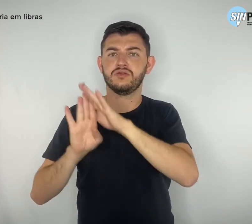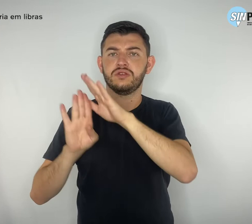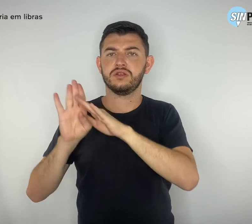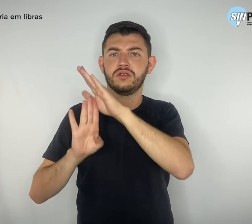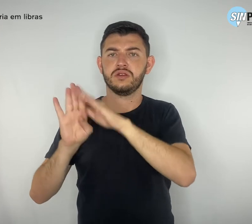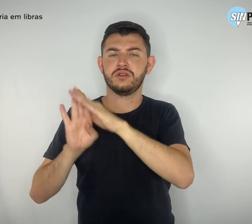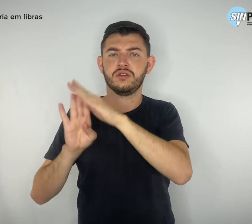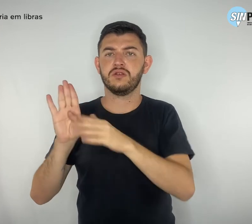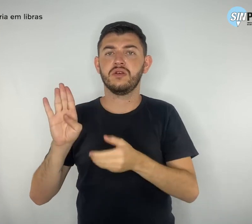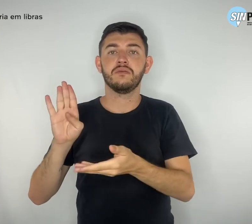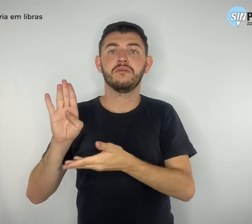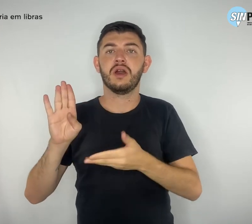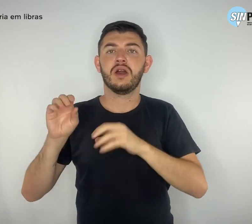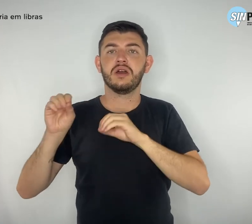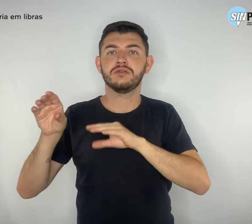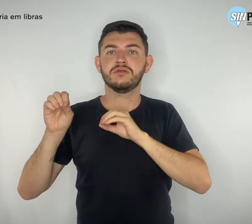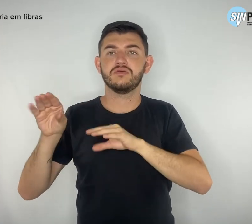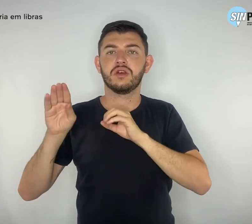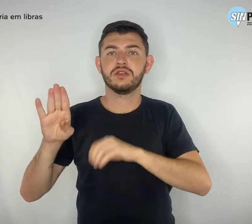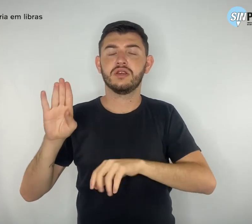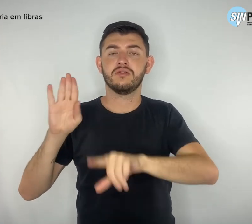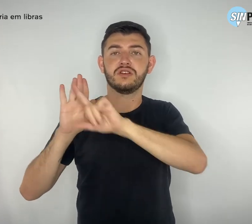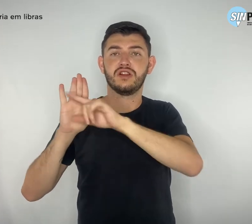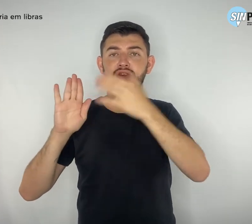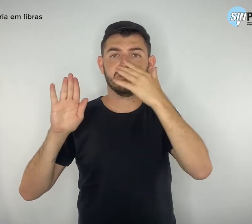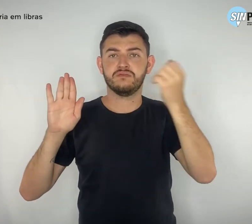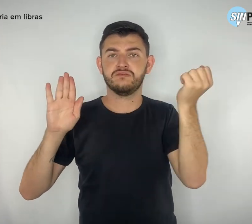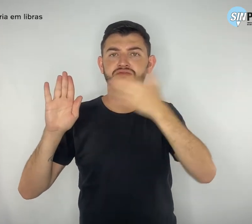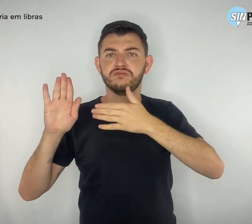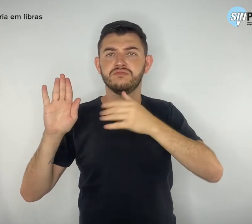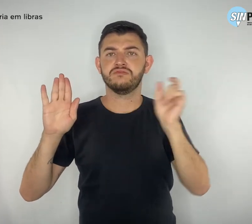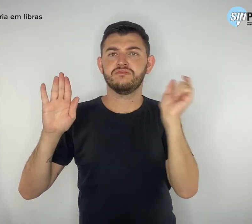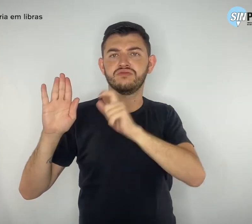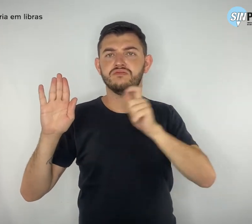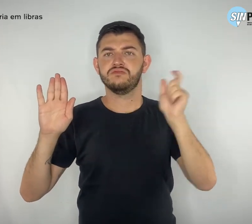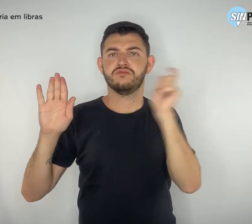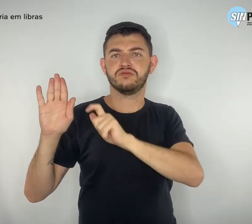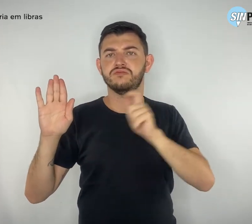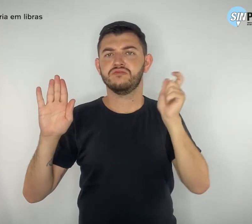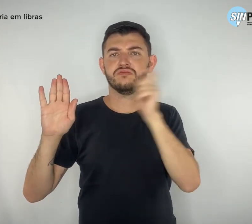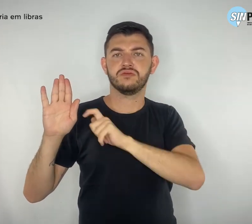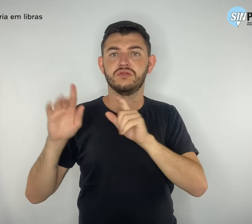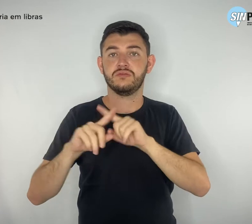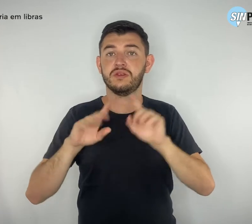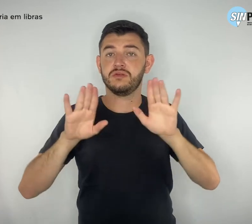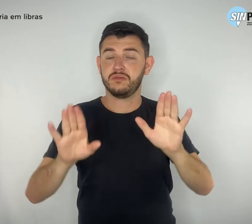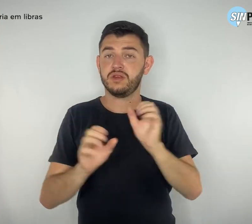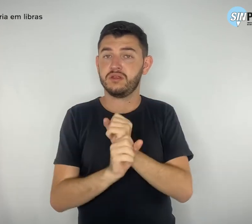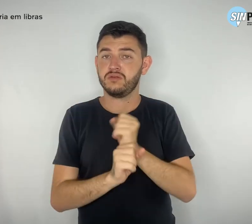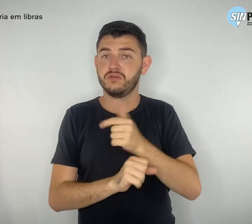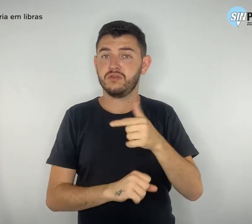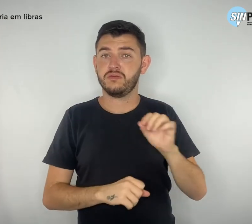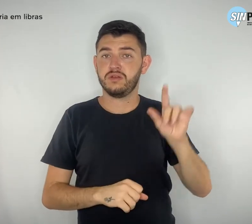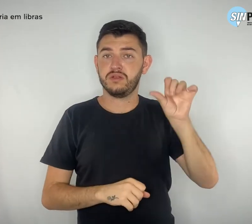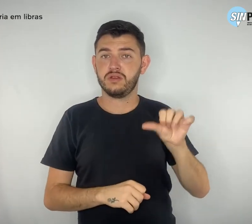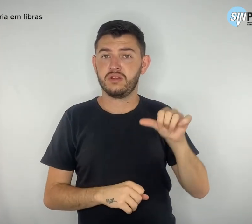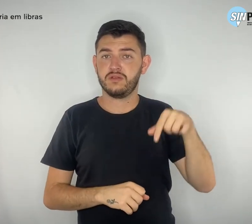Em vigor no Distrito Federal, desde janeiro de 2019, o projeto implementado por